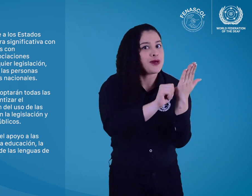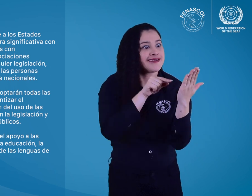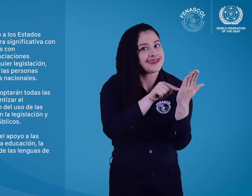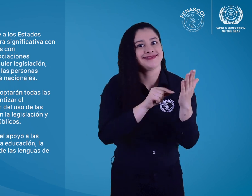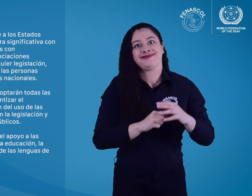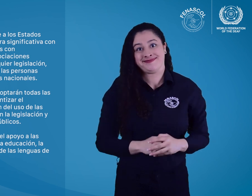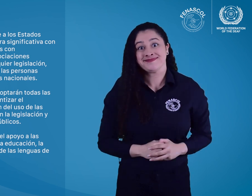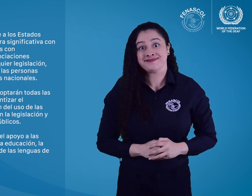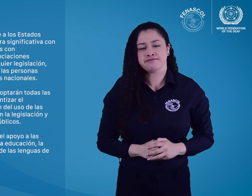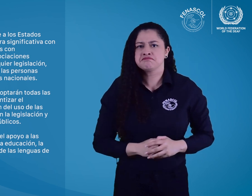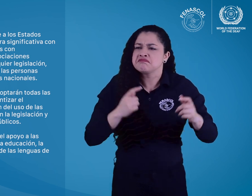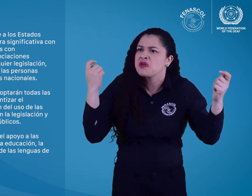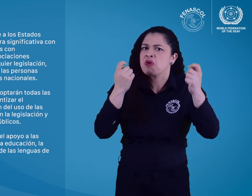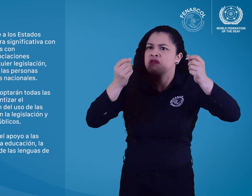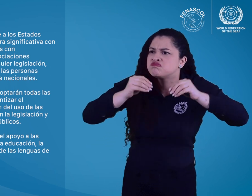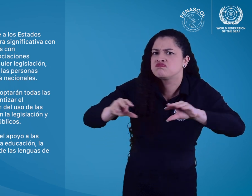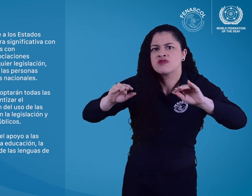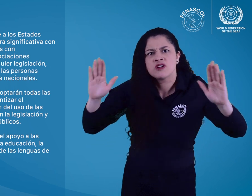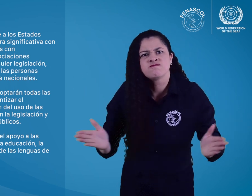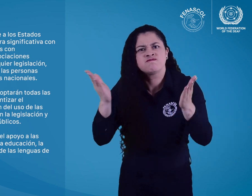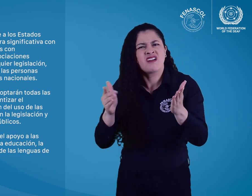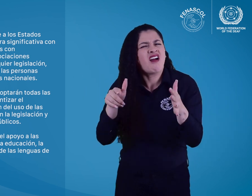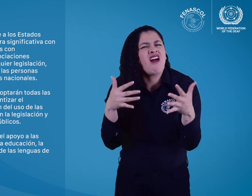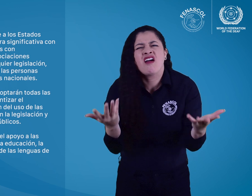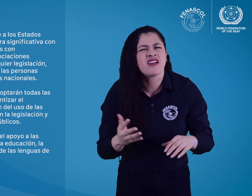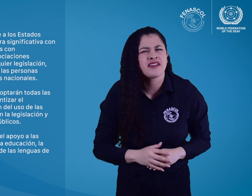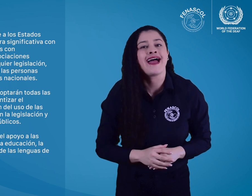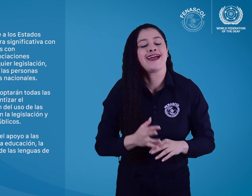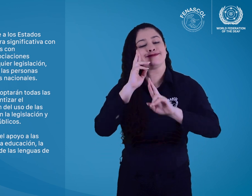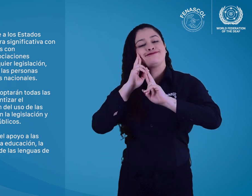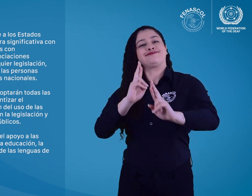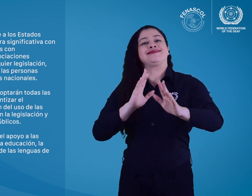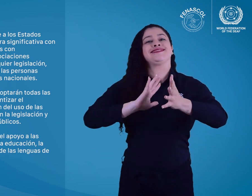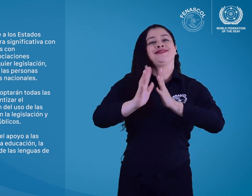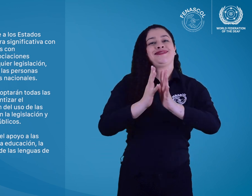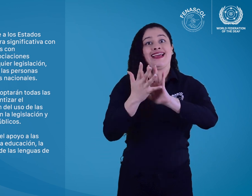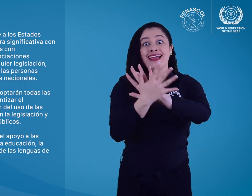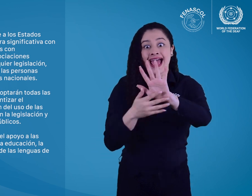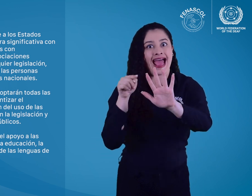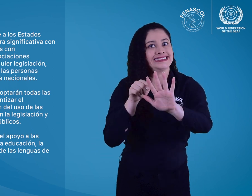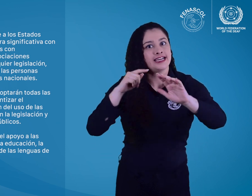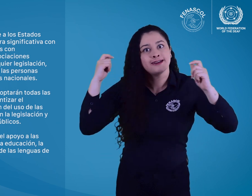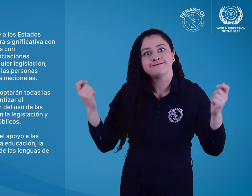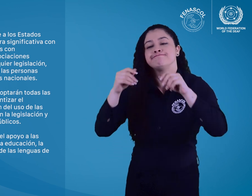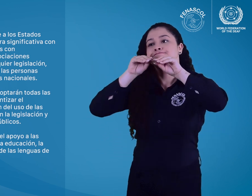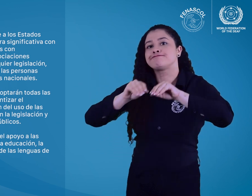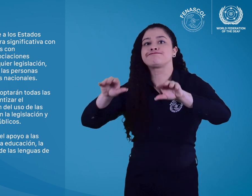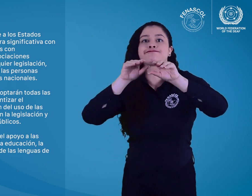y programas públicos. La promoción también abarca el apoyo a las publicaciones, la